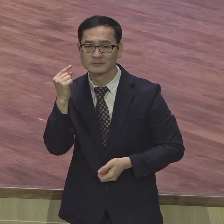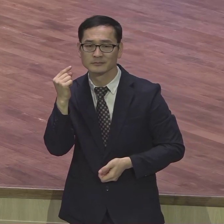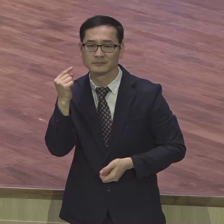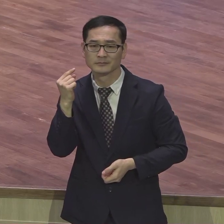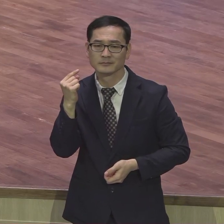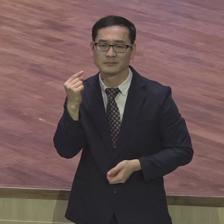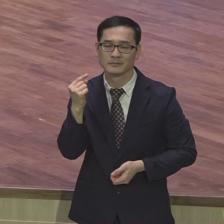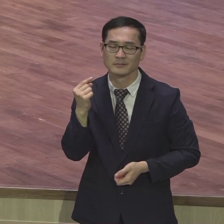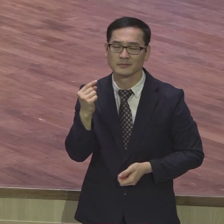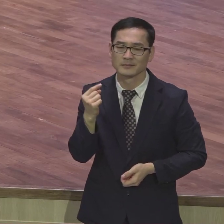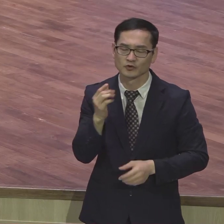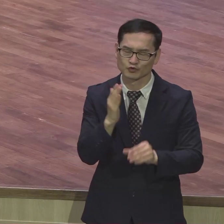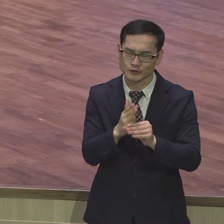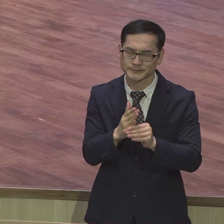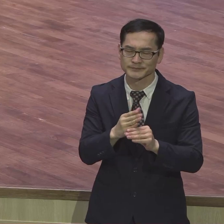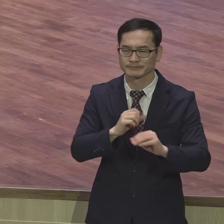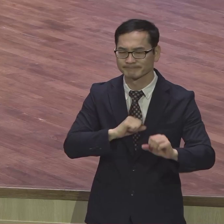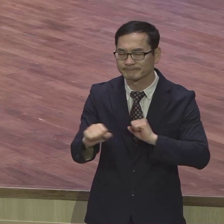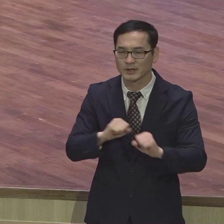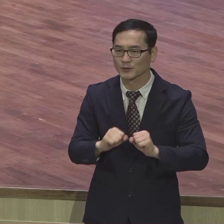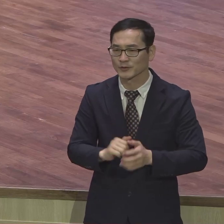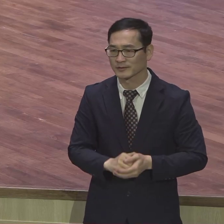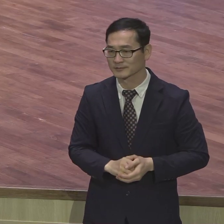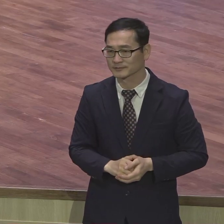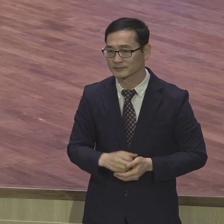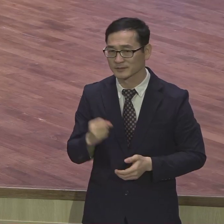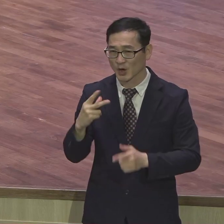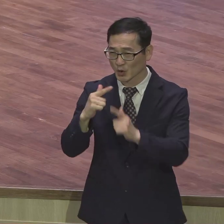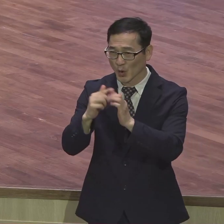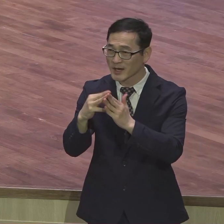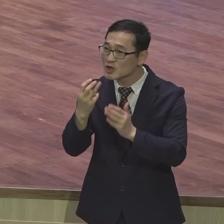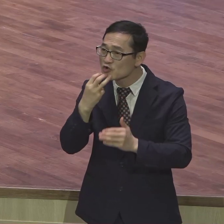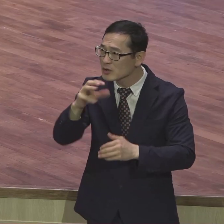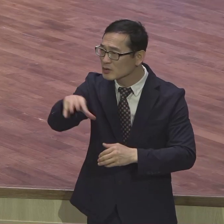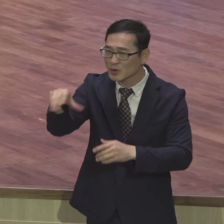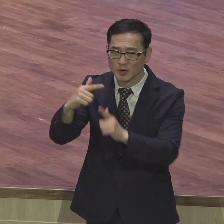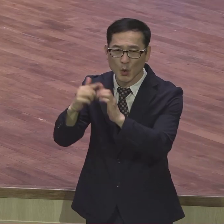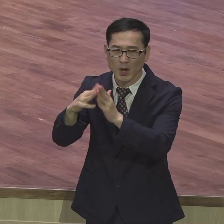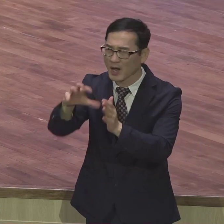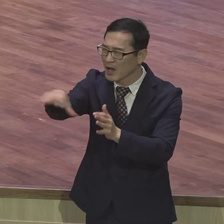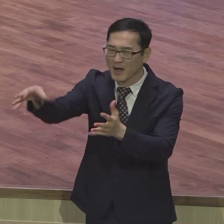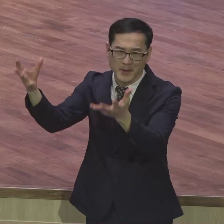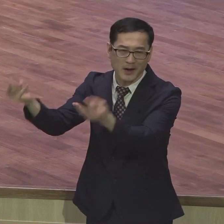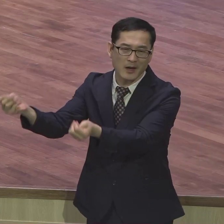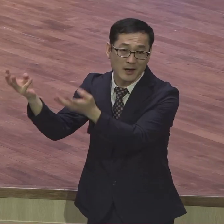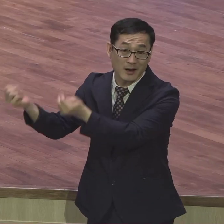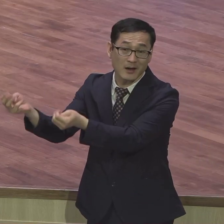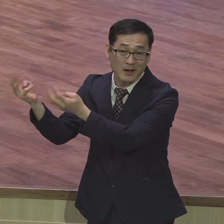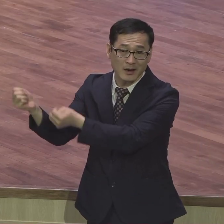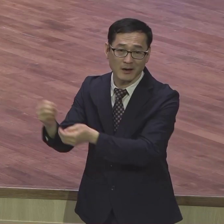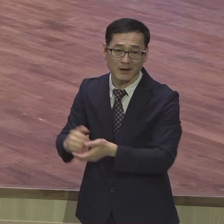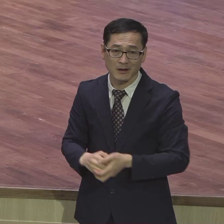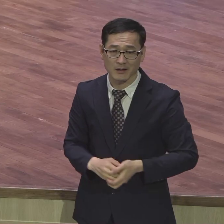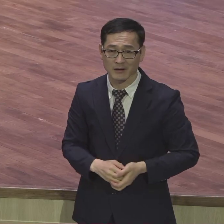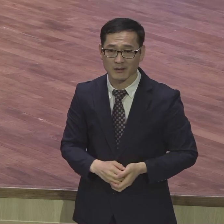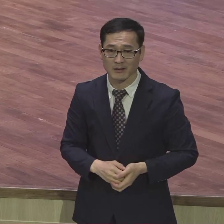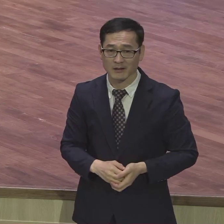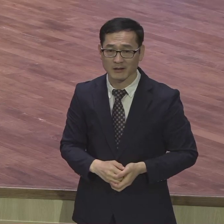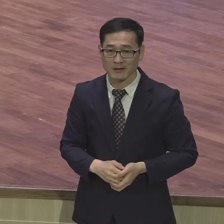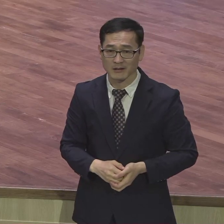또 수많은 교회가 서울에 있는데 하나님께서 그렇게 개척을 하자는 이